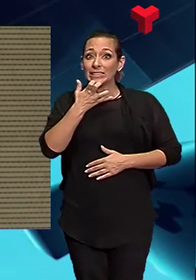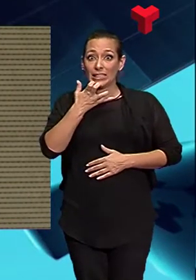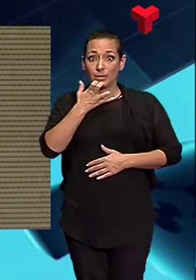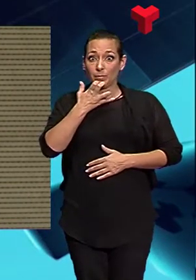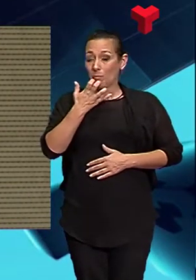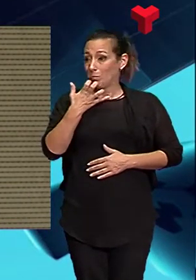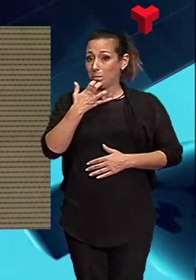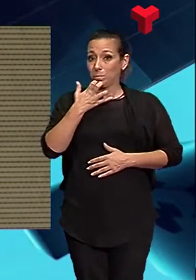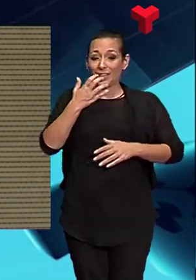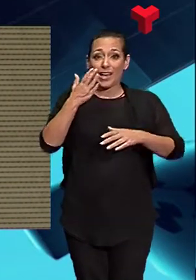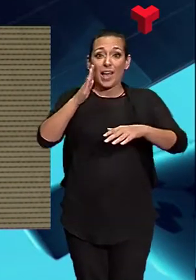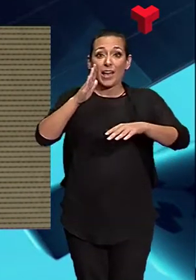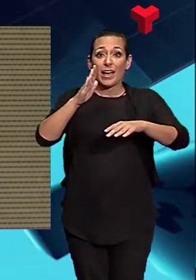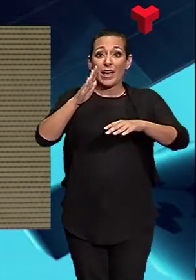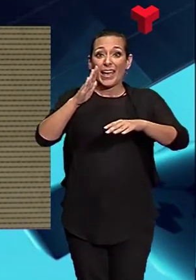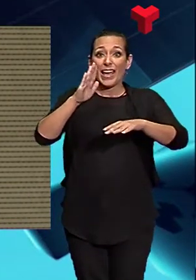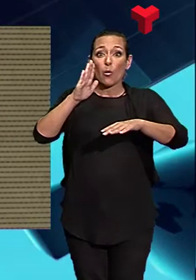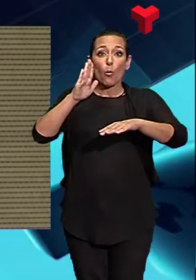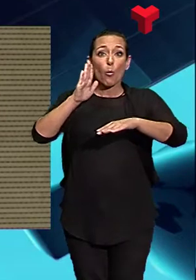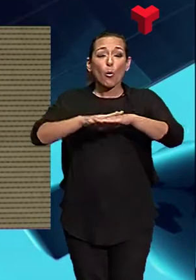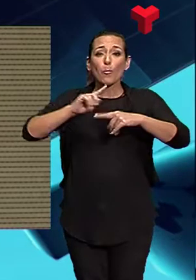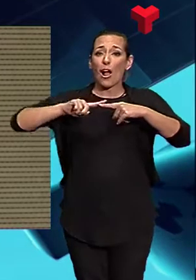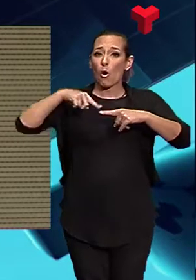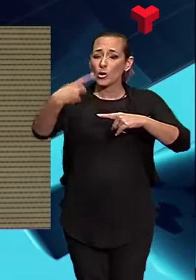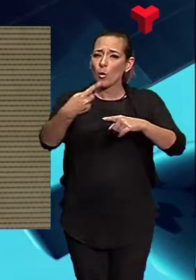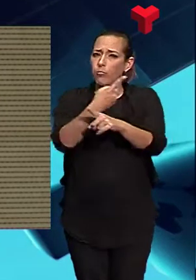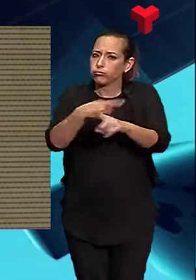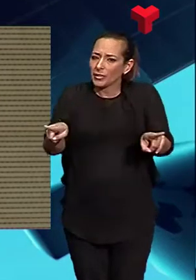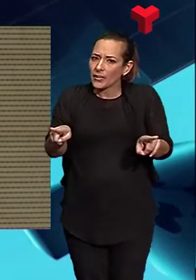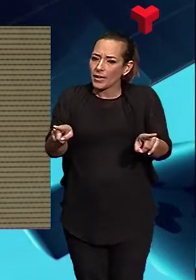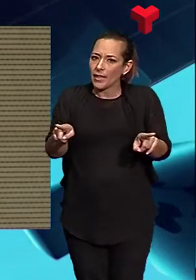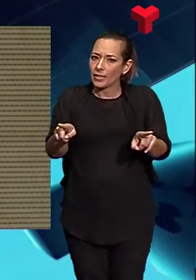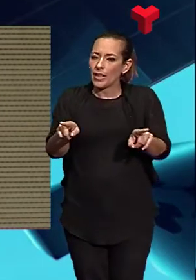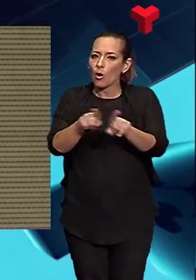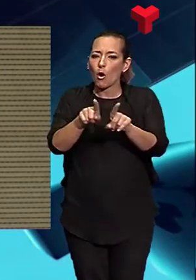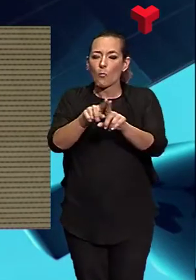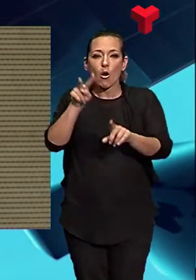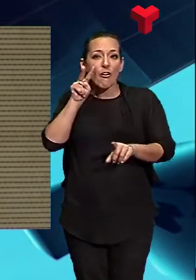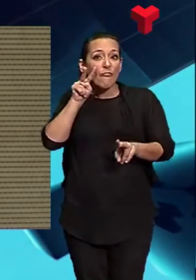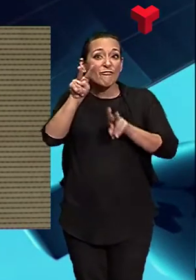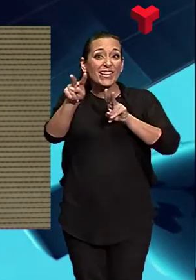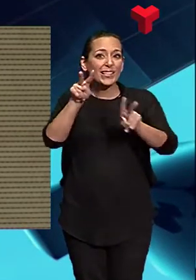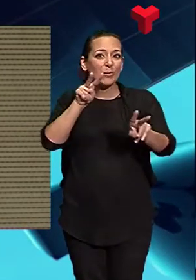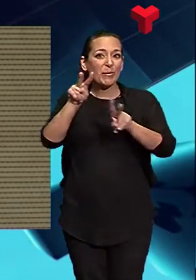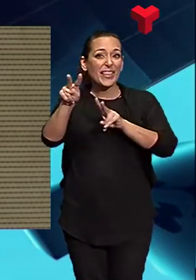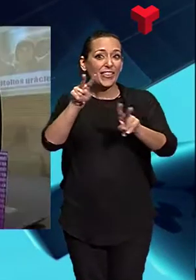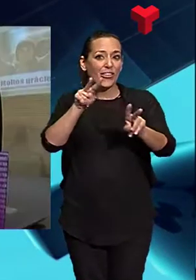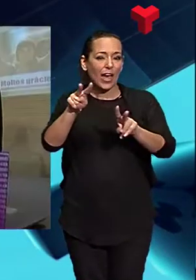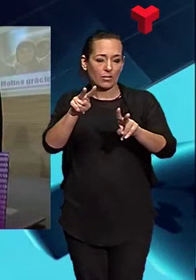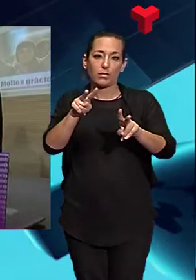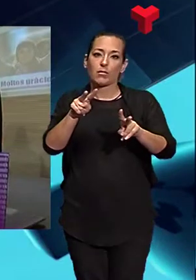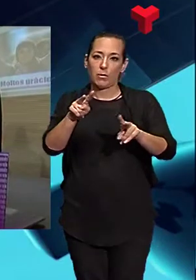diferent, estaria molt més... Tindria una visibilitat, lamentablement, molt més gran.